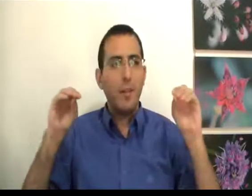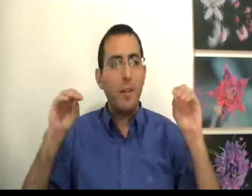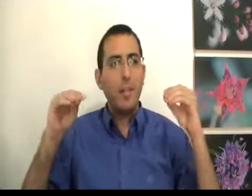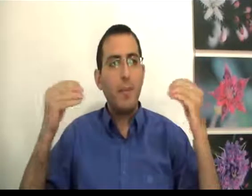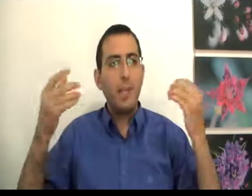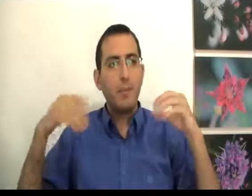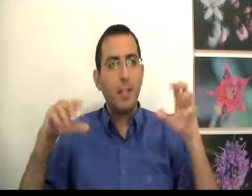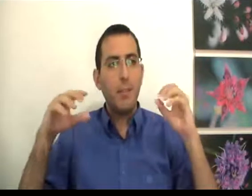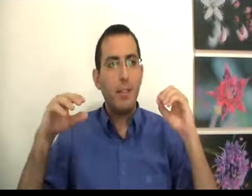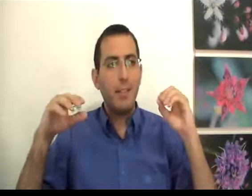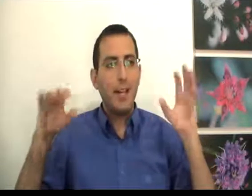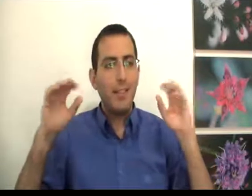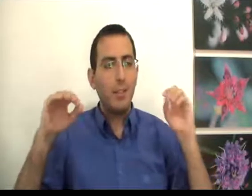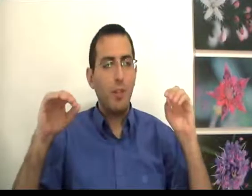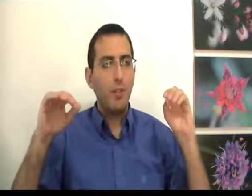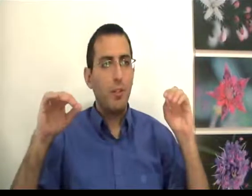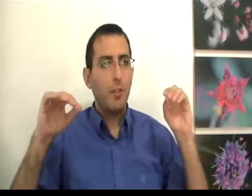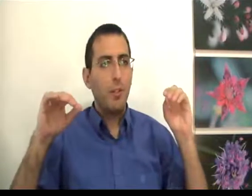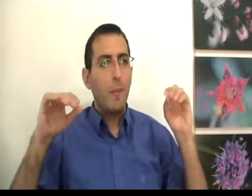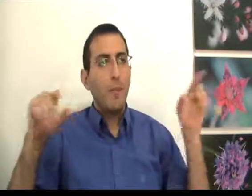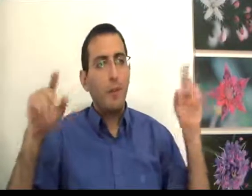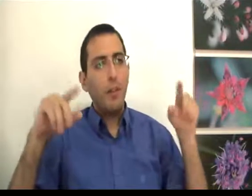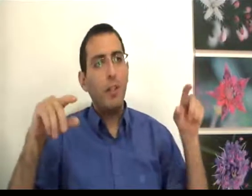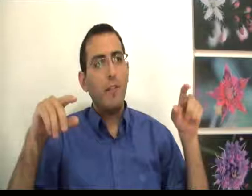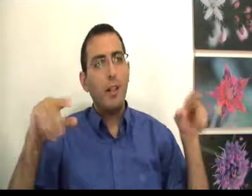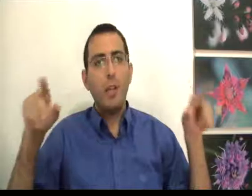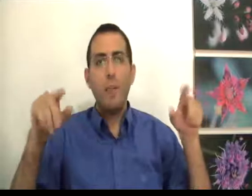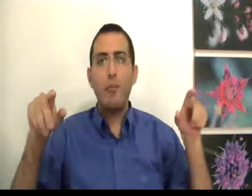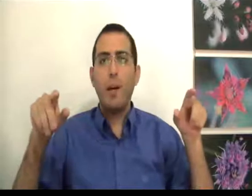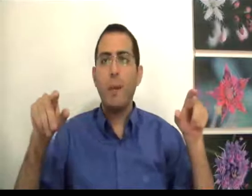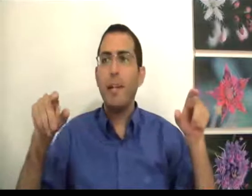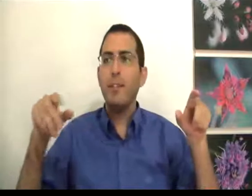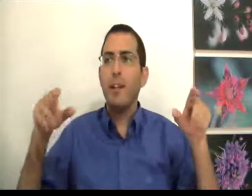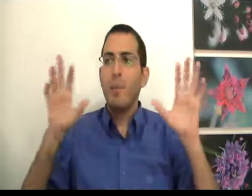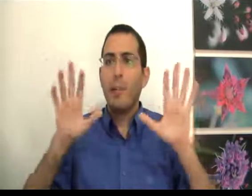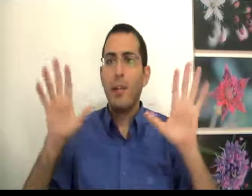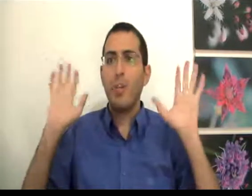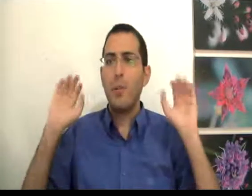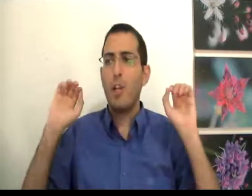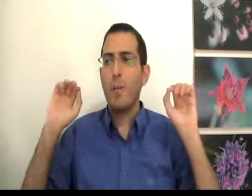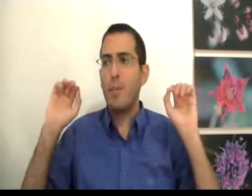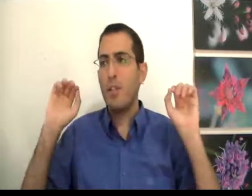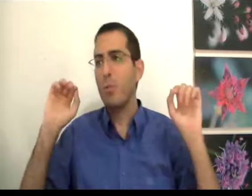ואם בן אדם אגיד לעצמו את האמת עד הסוף בסופו של דבר הוא יהיה מאושר באמת מכך שהוא יהיה בשלום עם המציאות